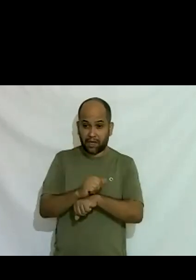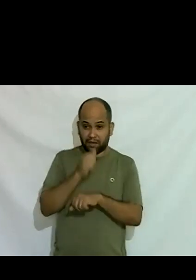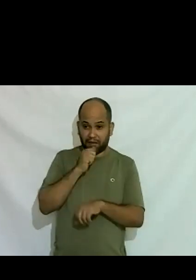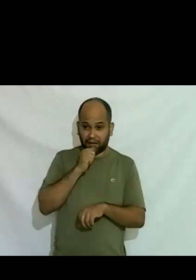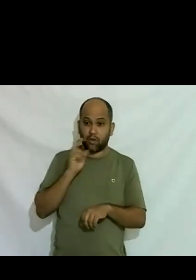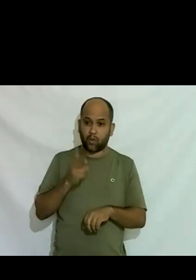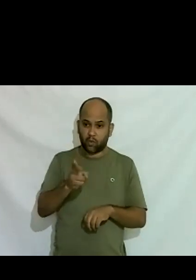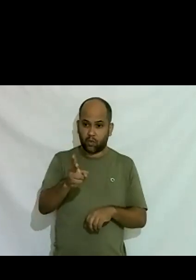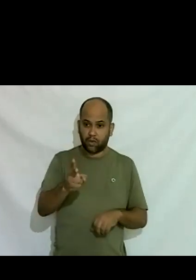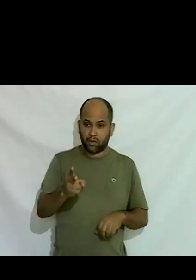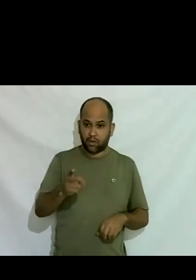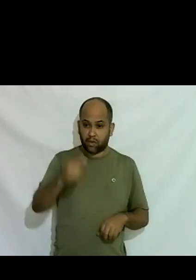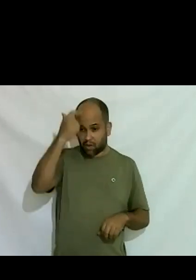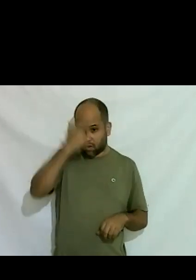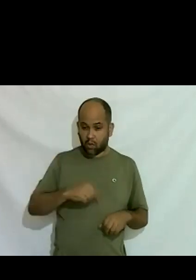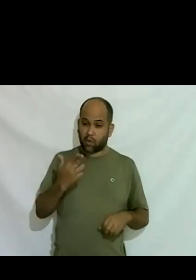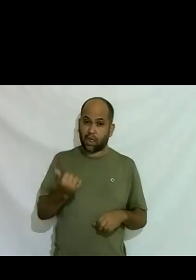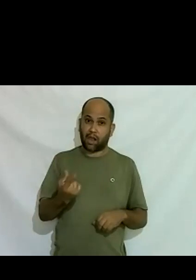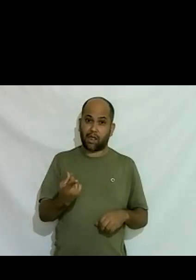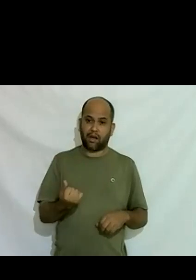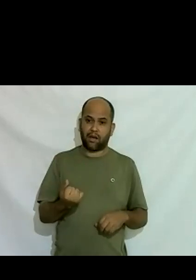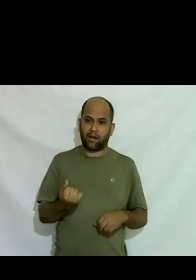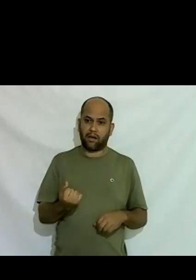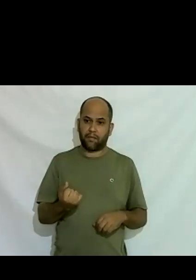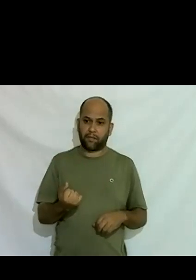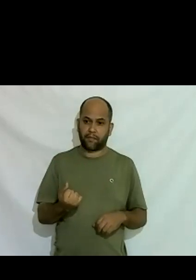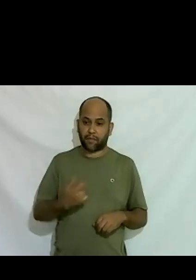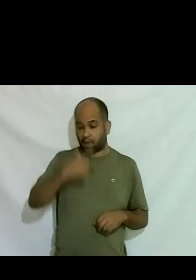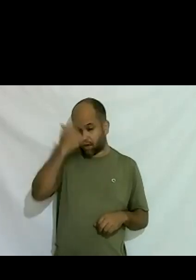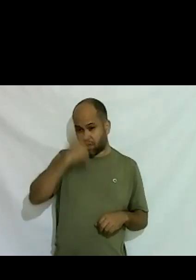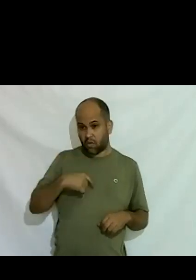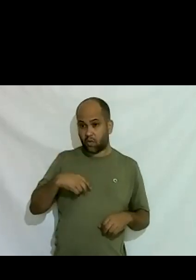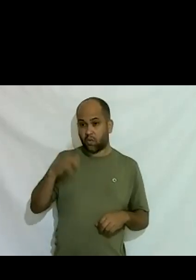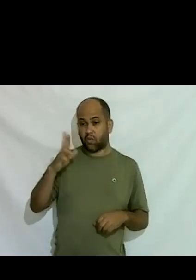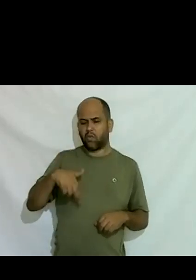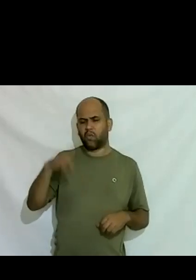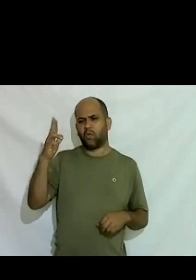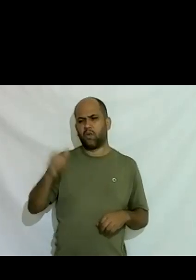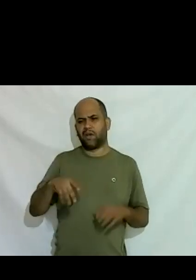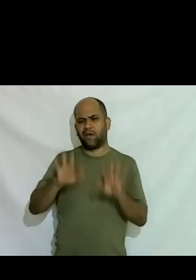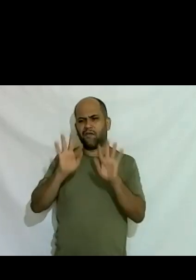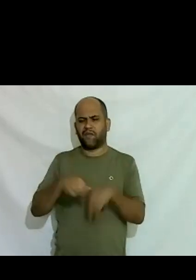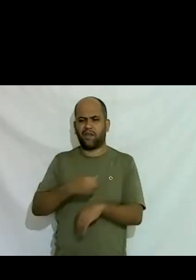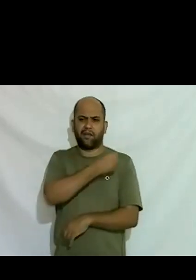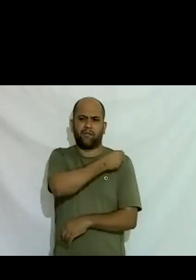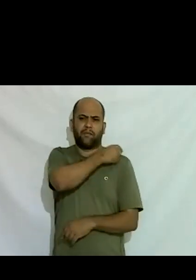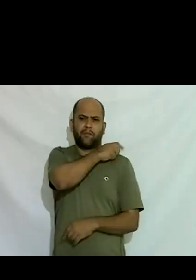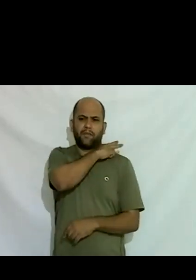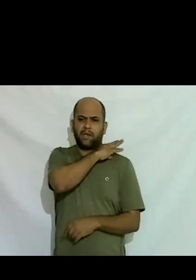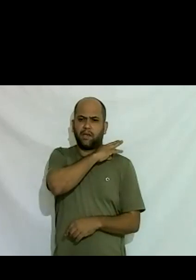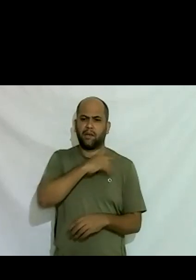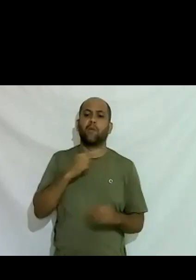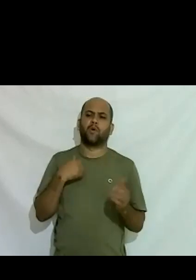eu não seria nada eu não teria jamais terminado o colegial eu teria sofrido burro eu teria sido a instituição da